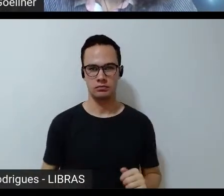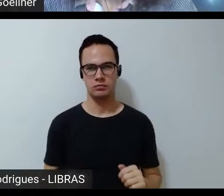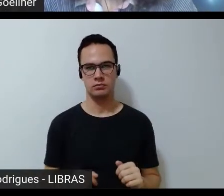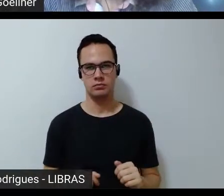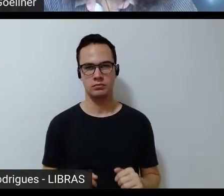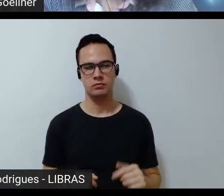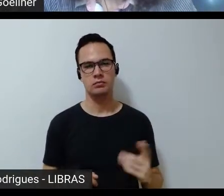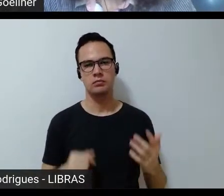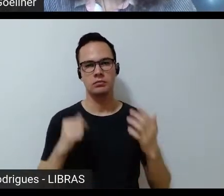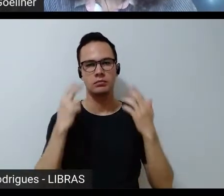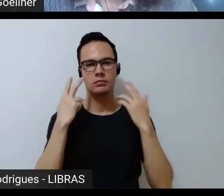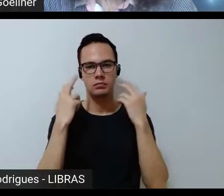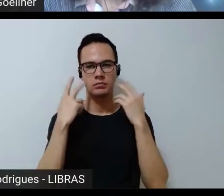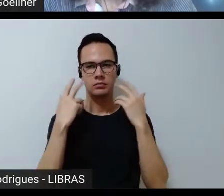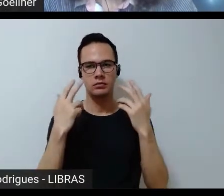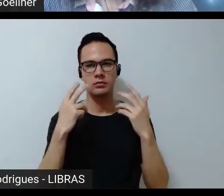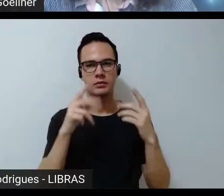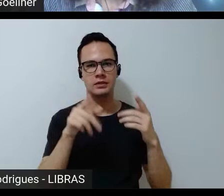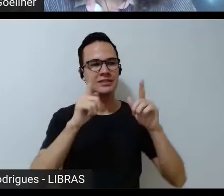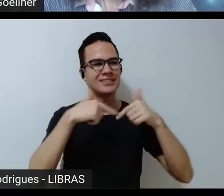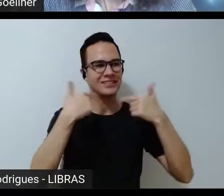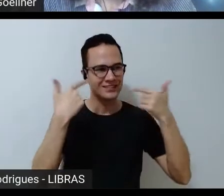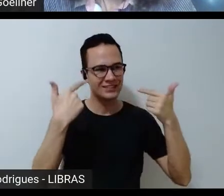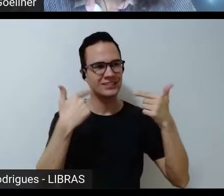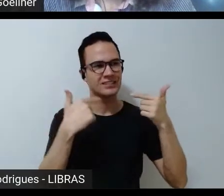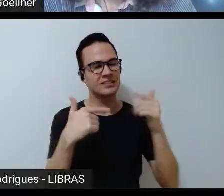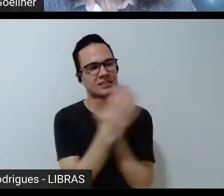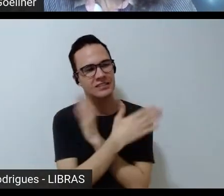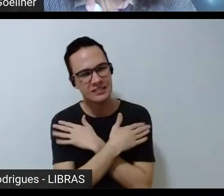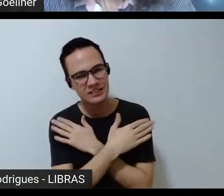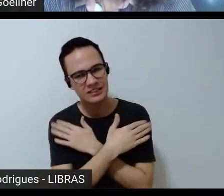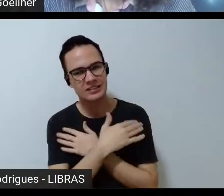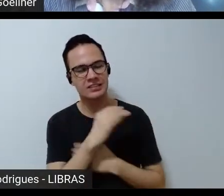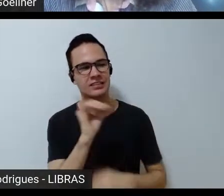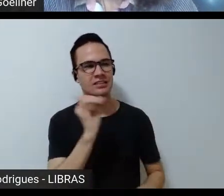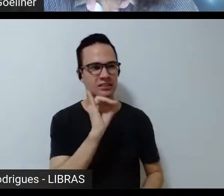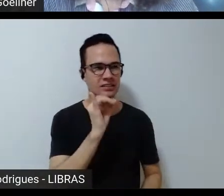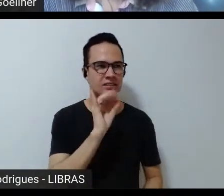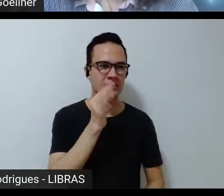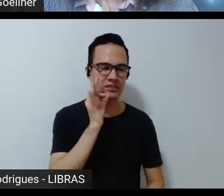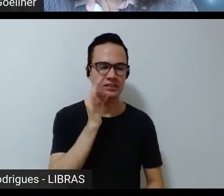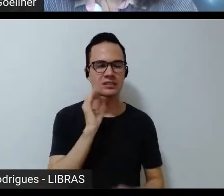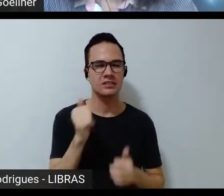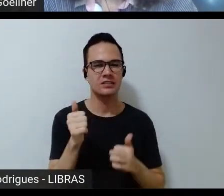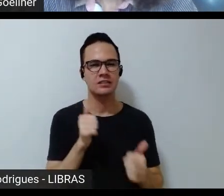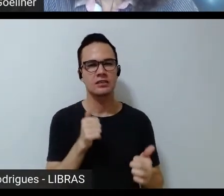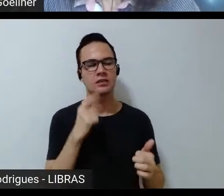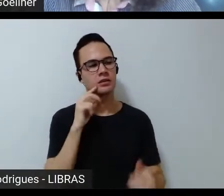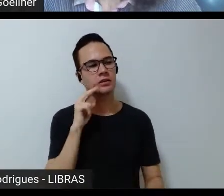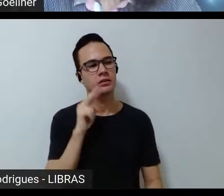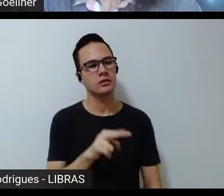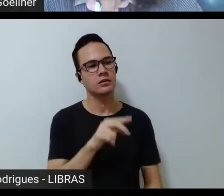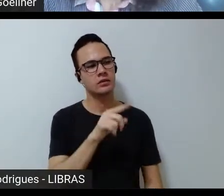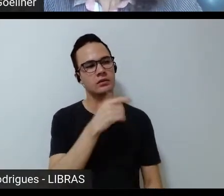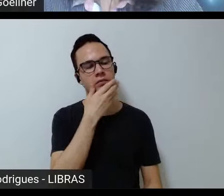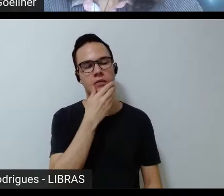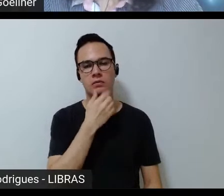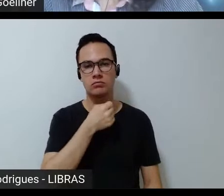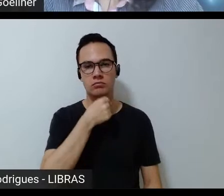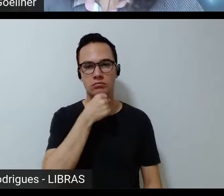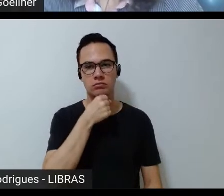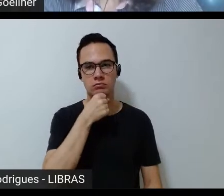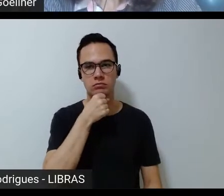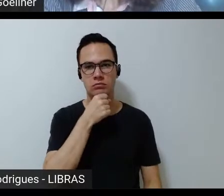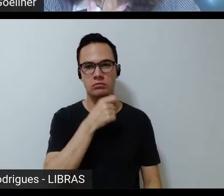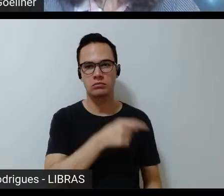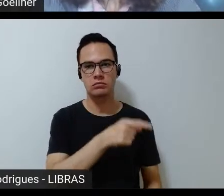normalmente eu sou recebida com sorriso com um abraço com um cafezinho e quando eu olho para aquele senhor ele estava